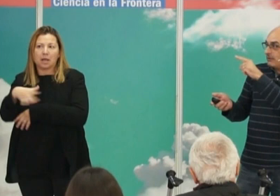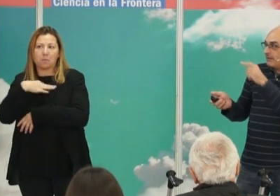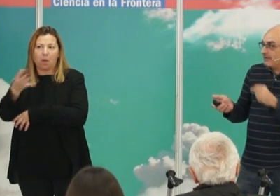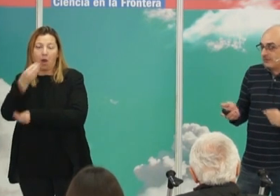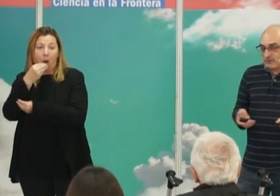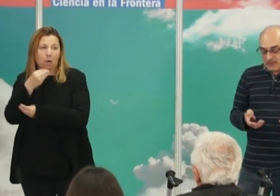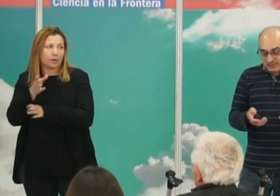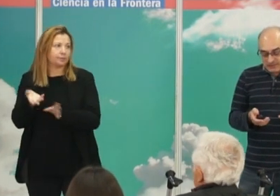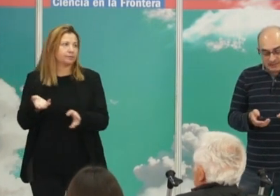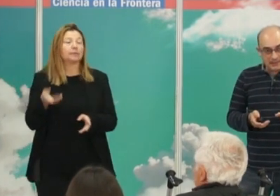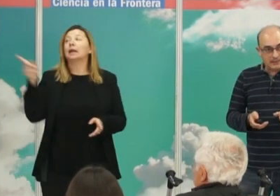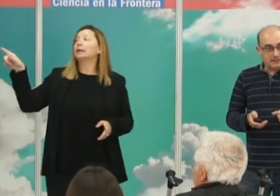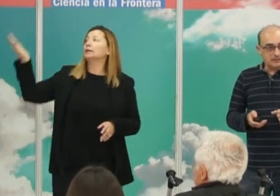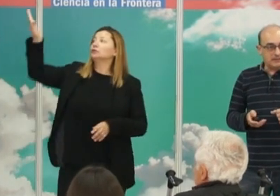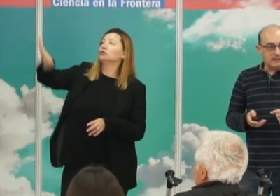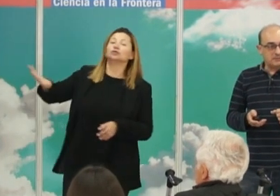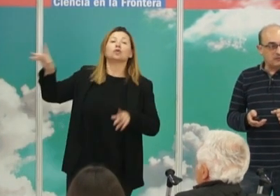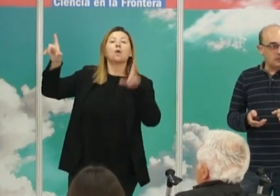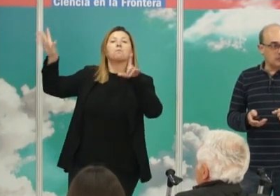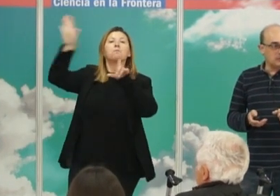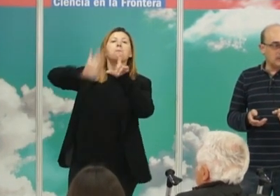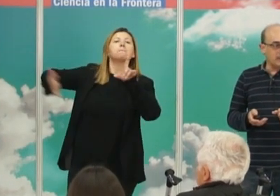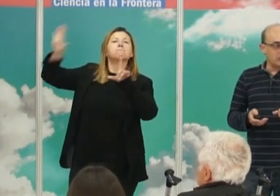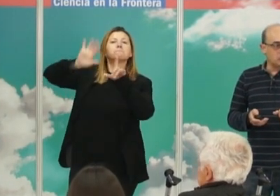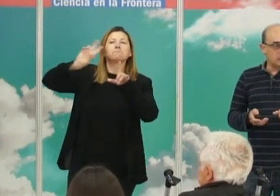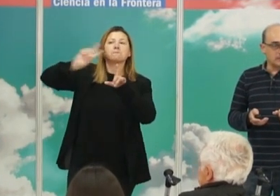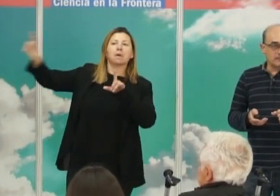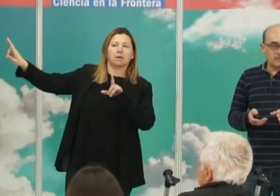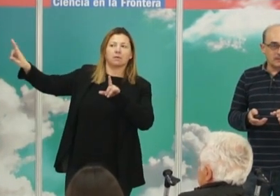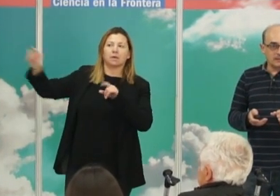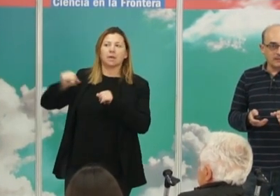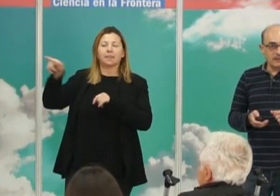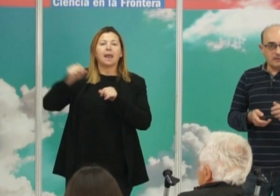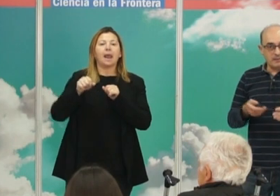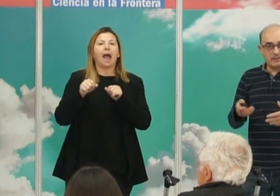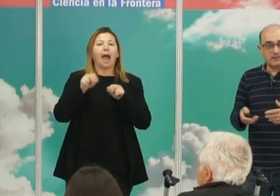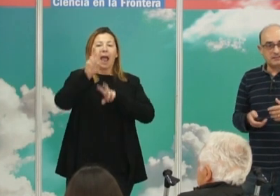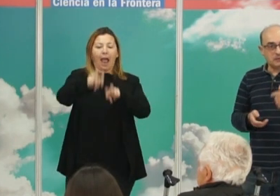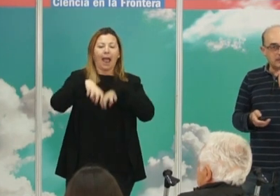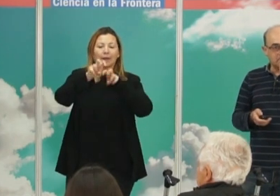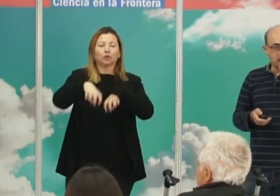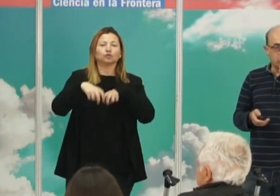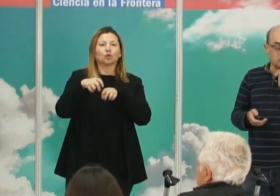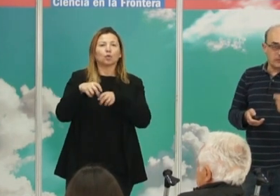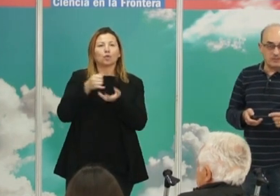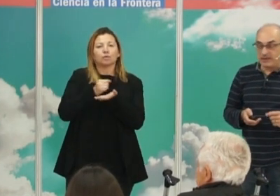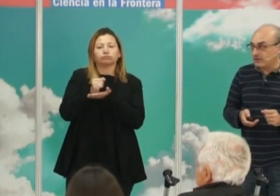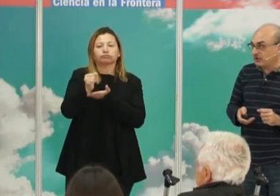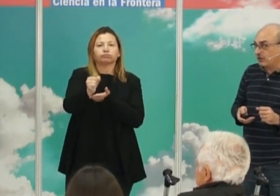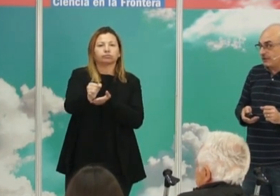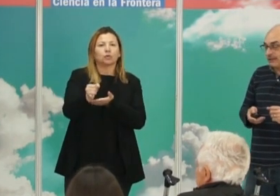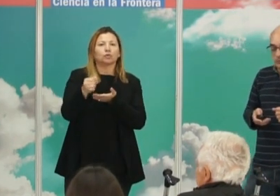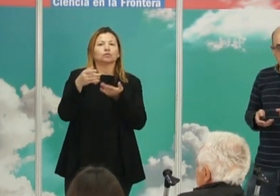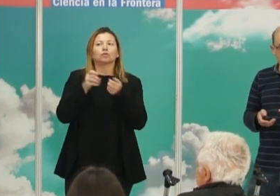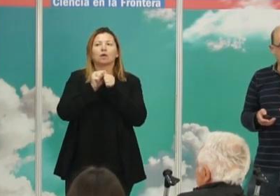Aquí lo que veis es un mapa de la expansión de la agricultura que empieza a desarrollarse hace unos 12.000